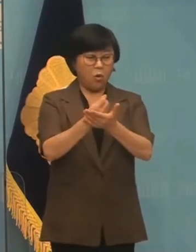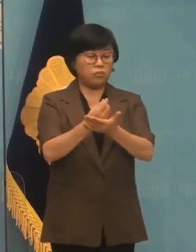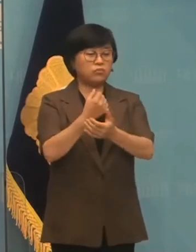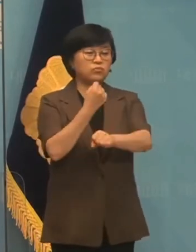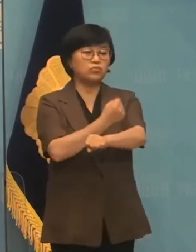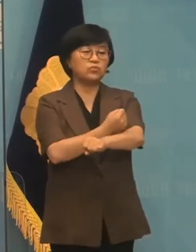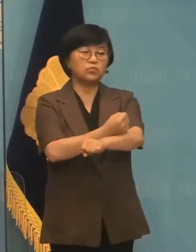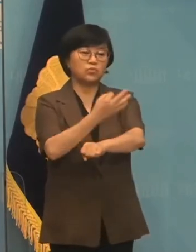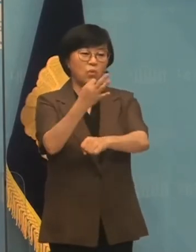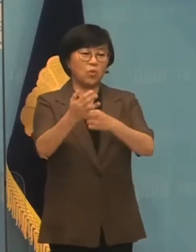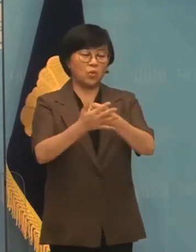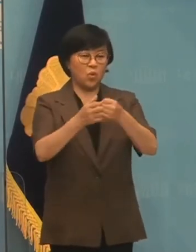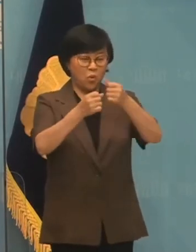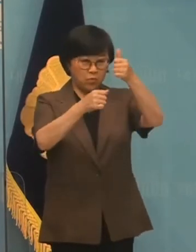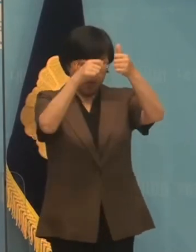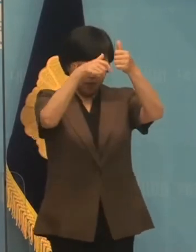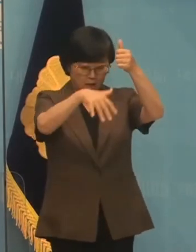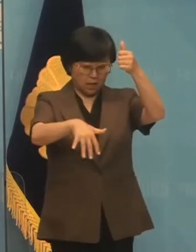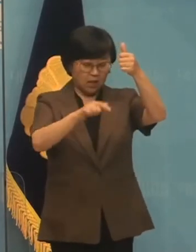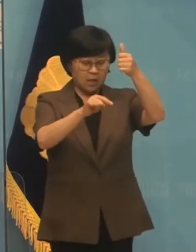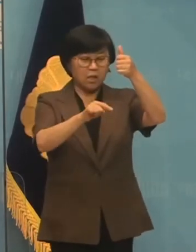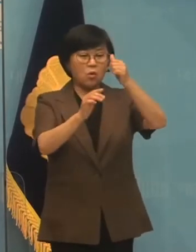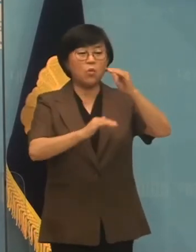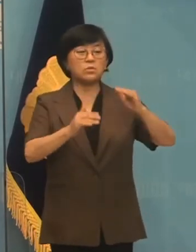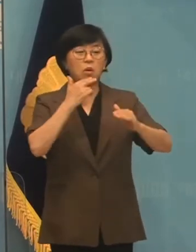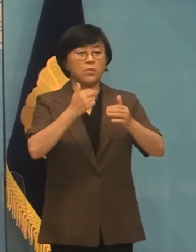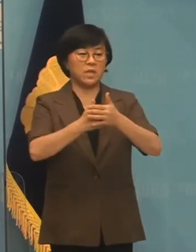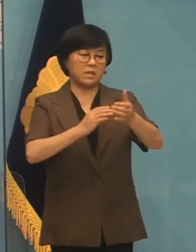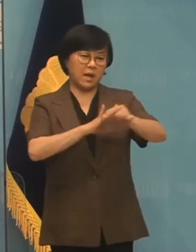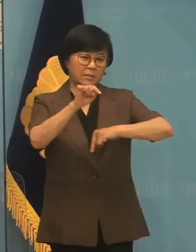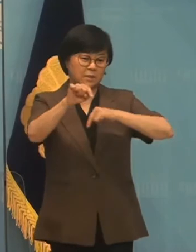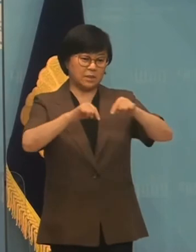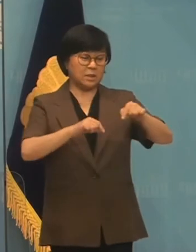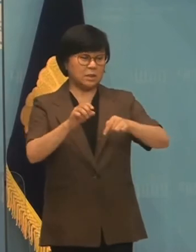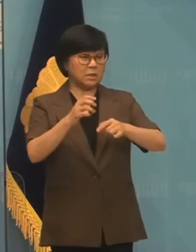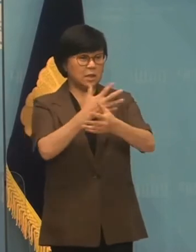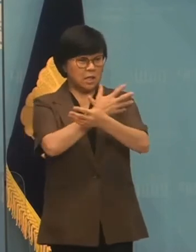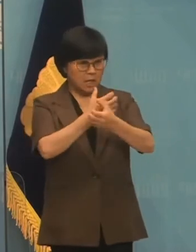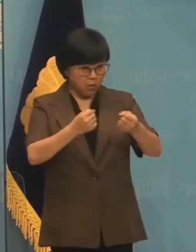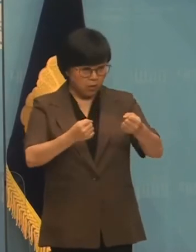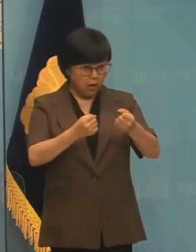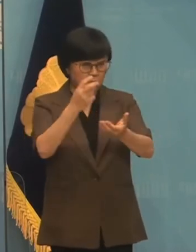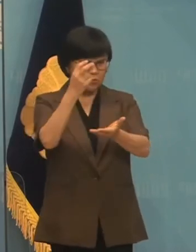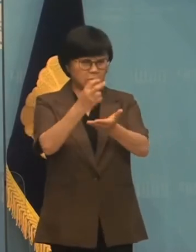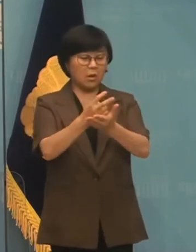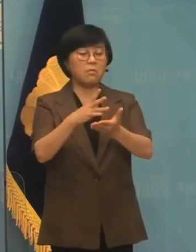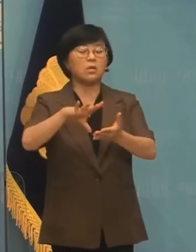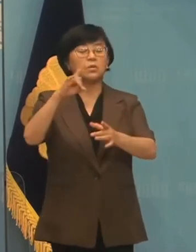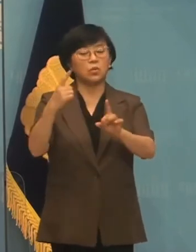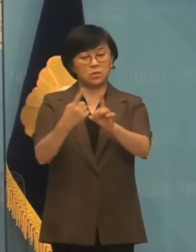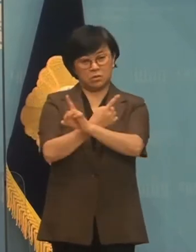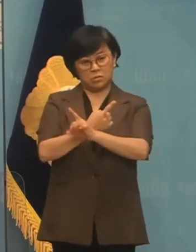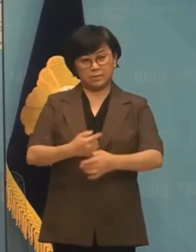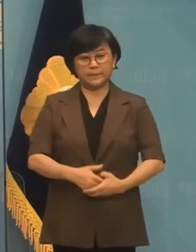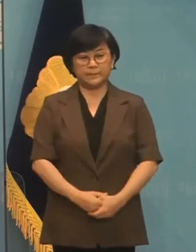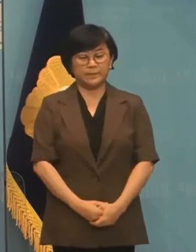프랜차이즈의 불공정한 갑질약관 규정을 먼저 고치시죠.